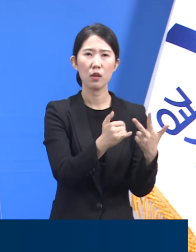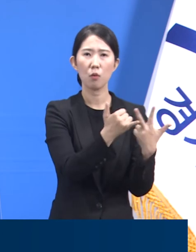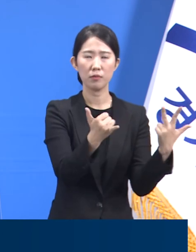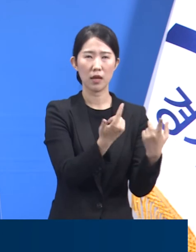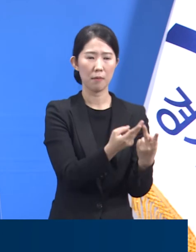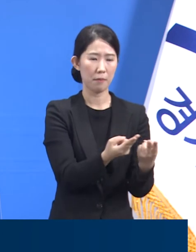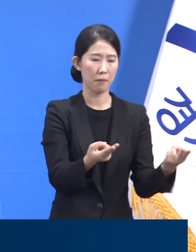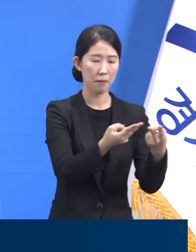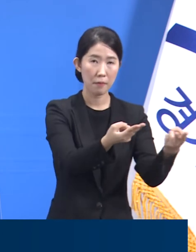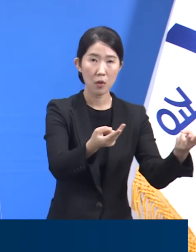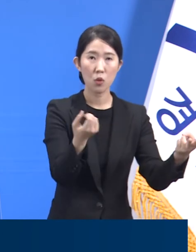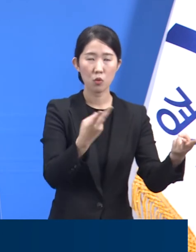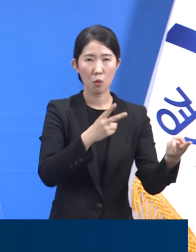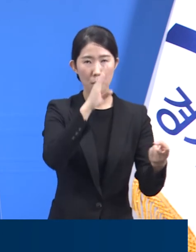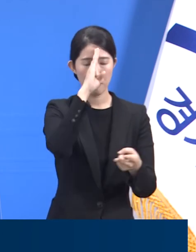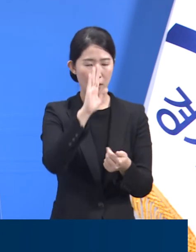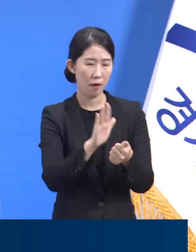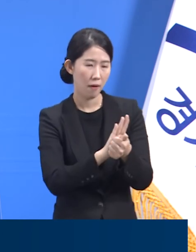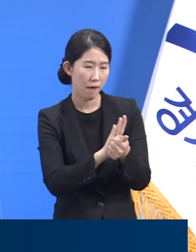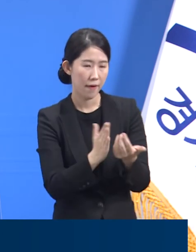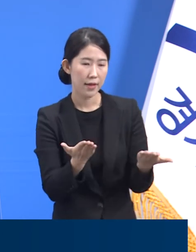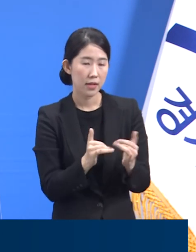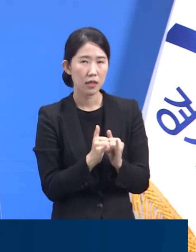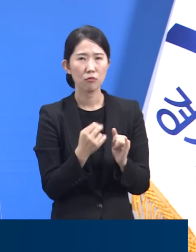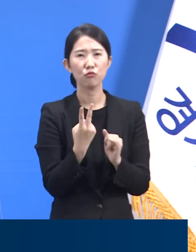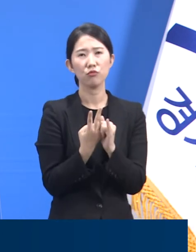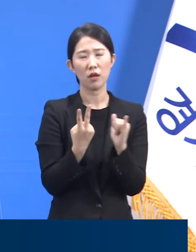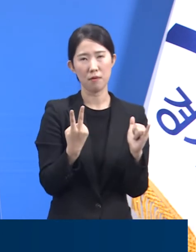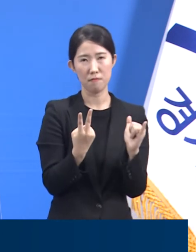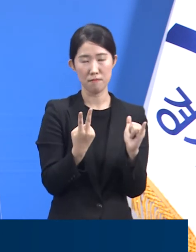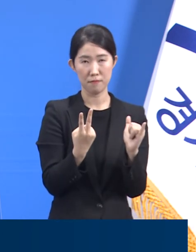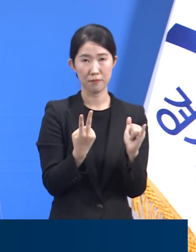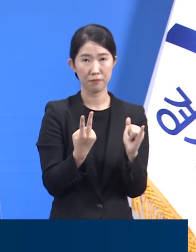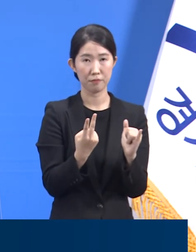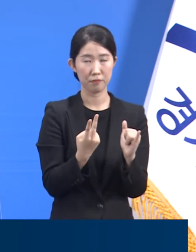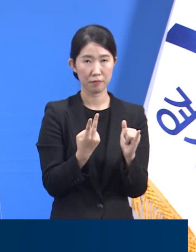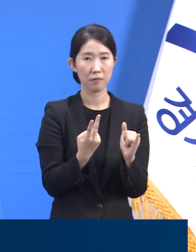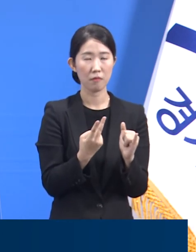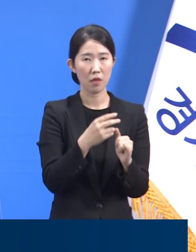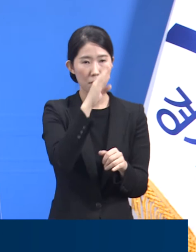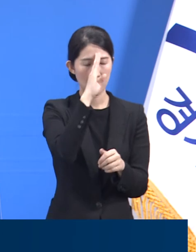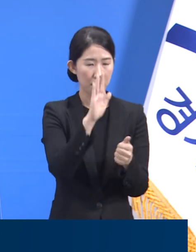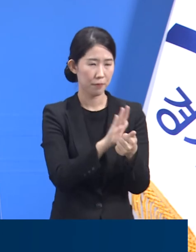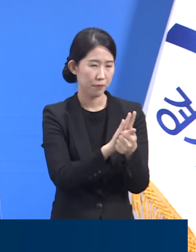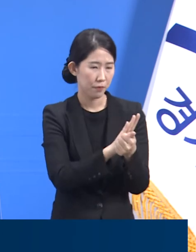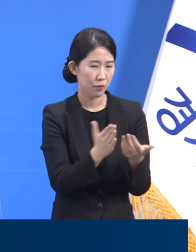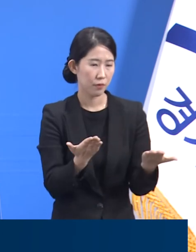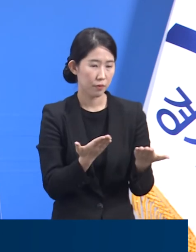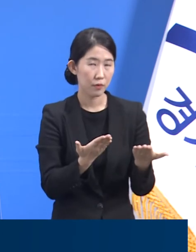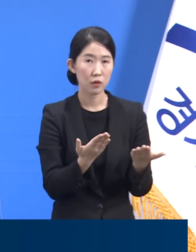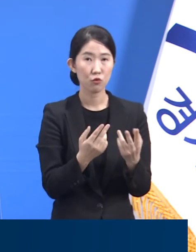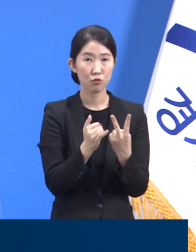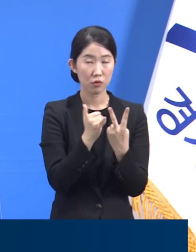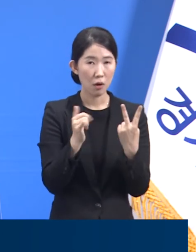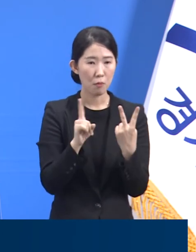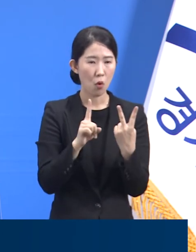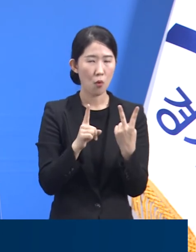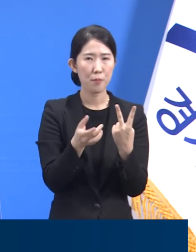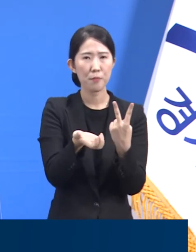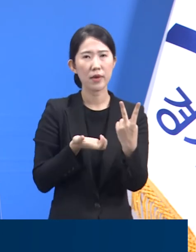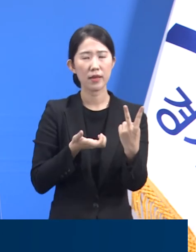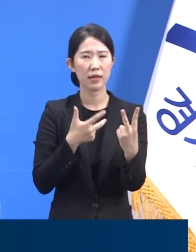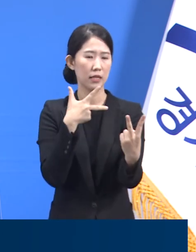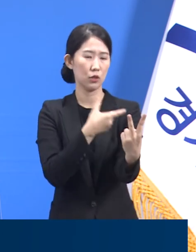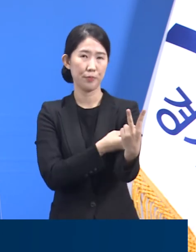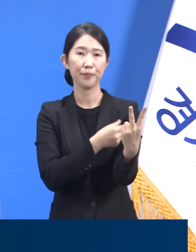어르신들을 돌보던 공간이었습니다. 간병인 2명은 코로나19 예방접종을 받은 상황이었으나 해당